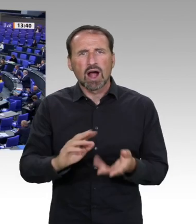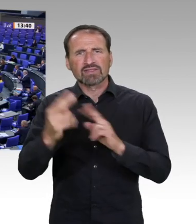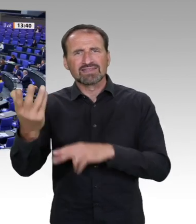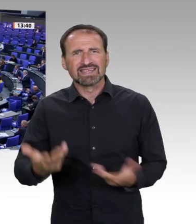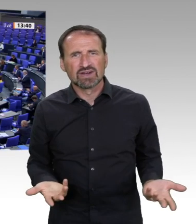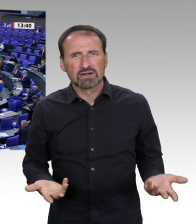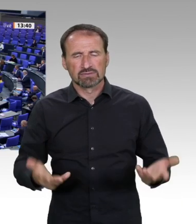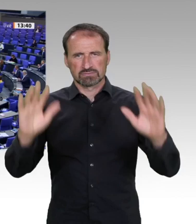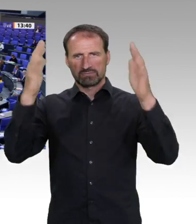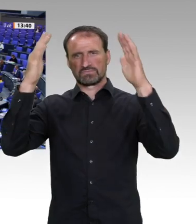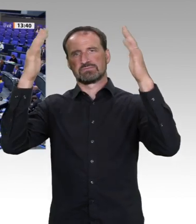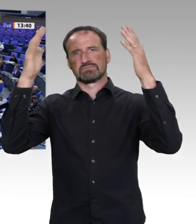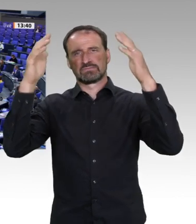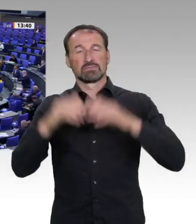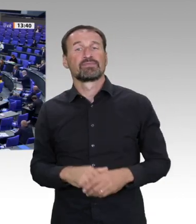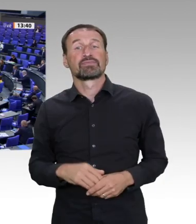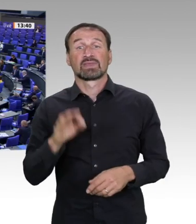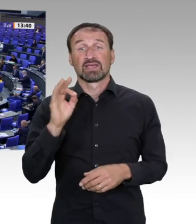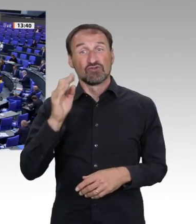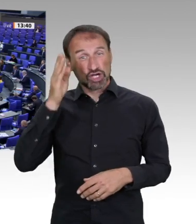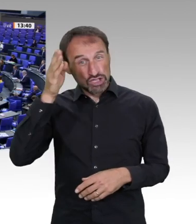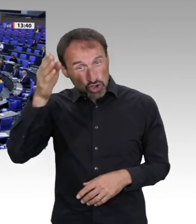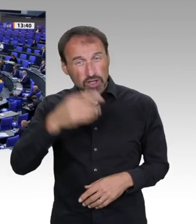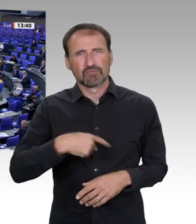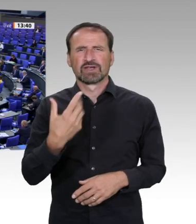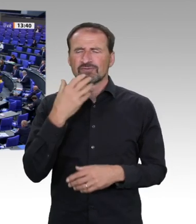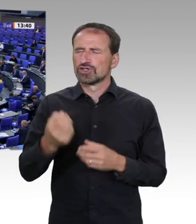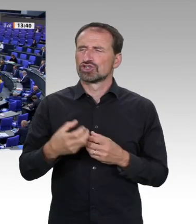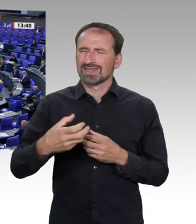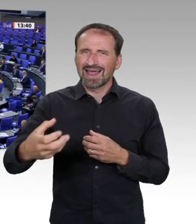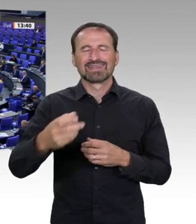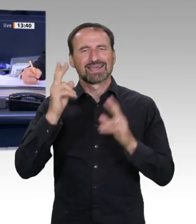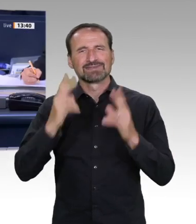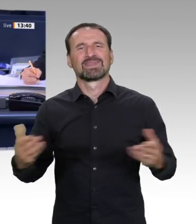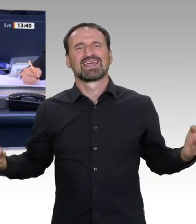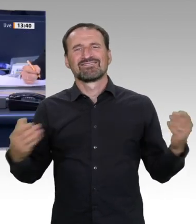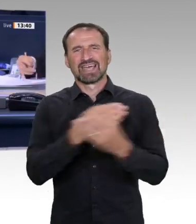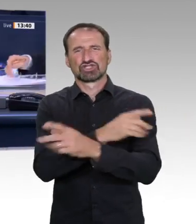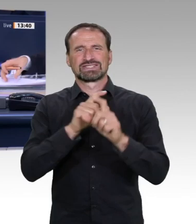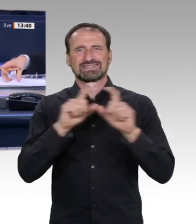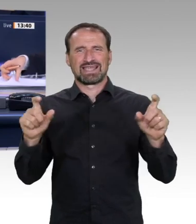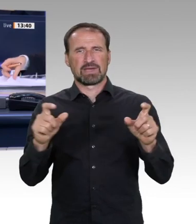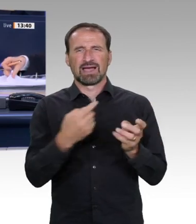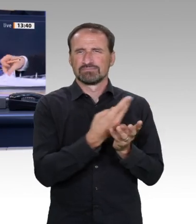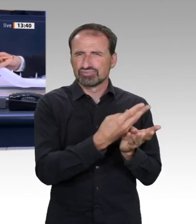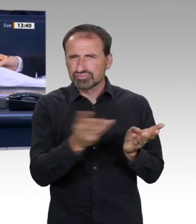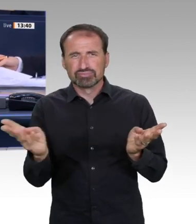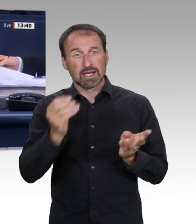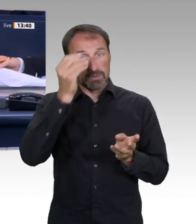Vielen Dank, Herr Staatssekretär. Für die Fraktion der AfD hat als Nächstes das Wort der Kollege Dr.